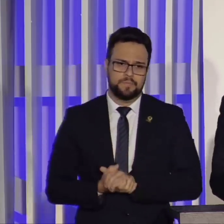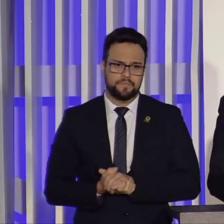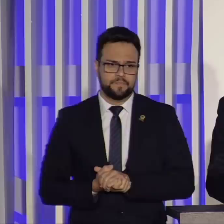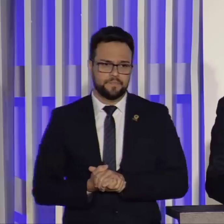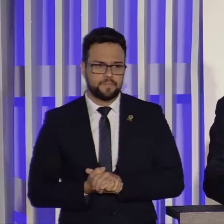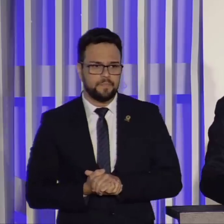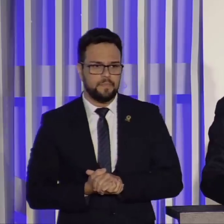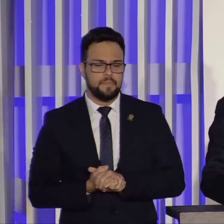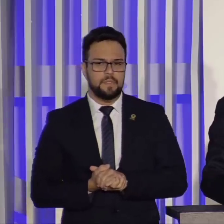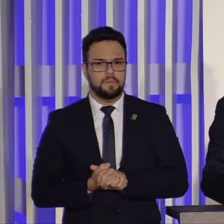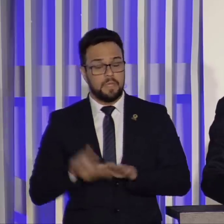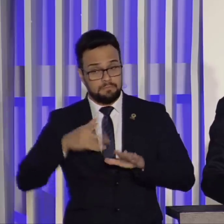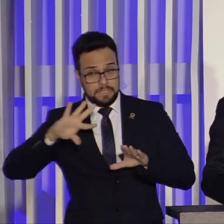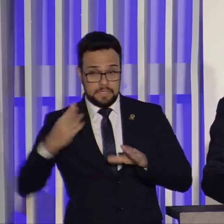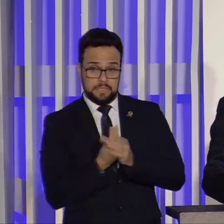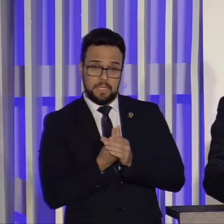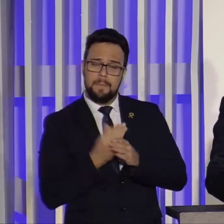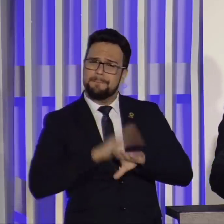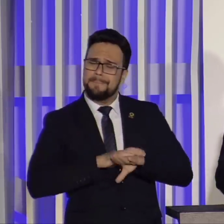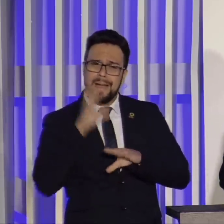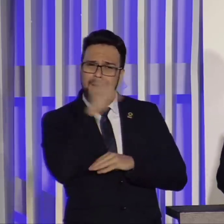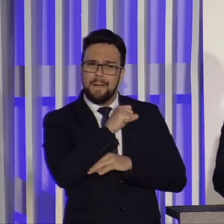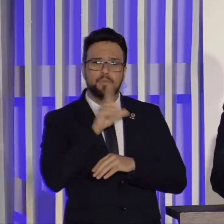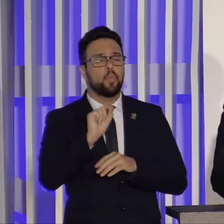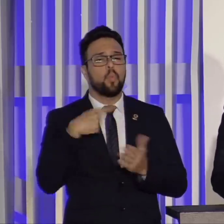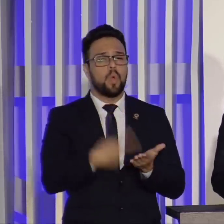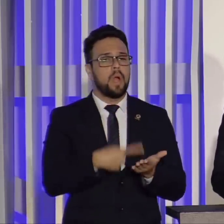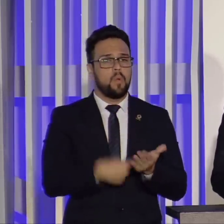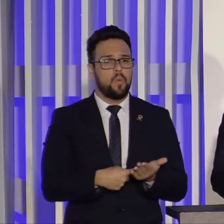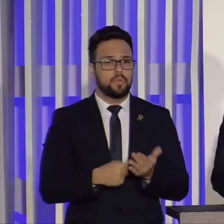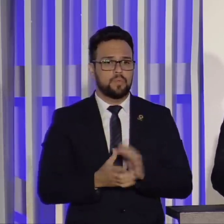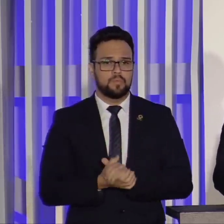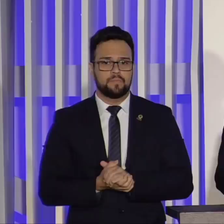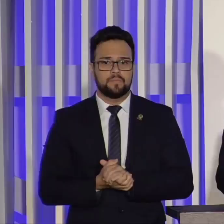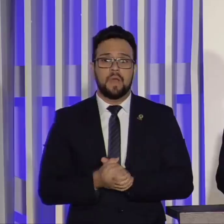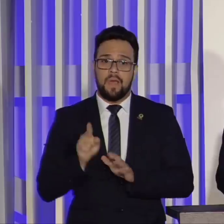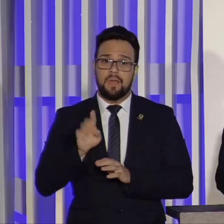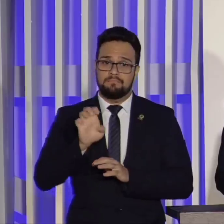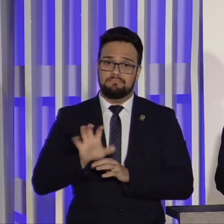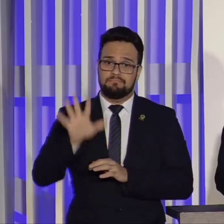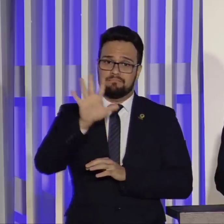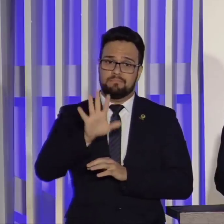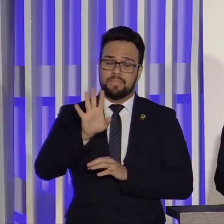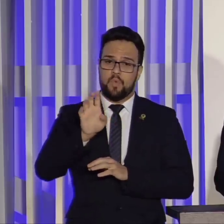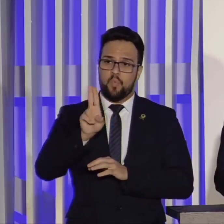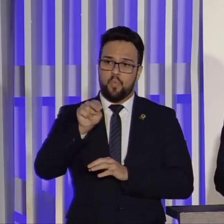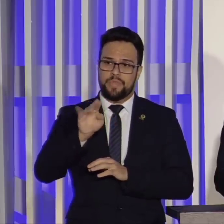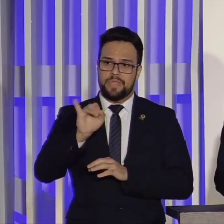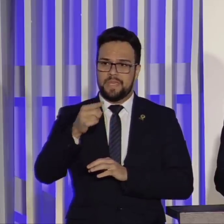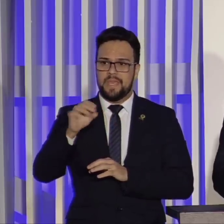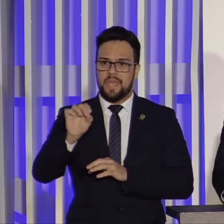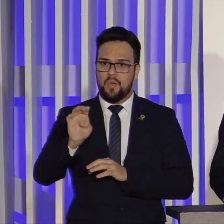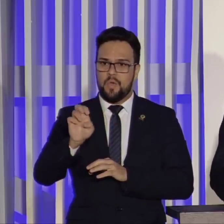a implementar o mais rápido possível o nosso acordo com a União Europeia. A Argentina tem muito a nos